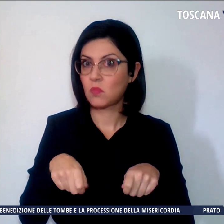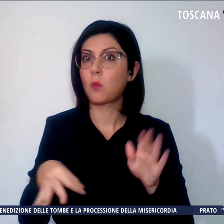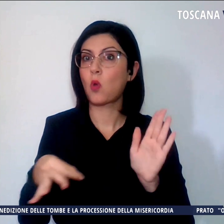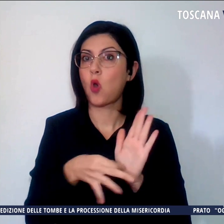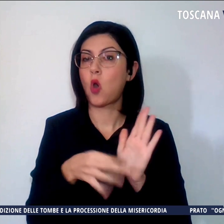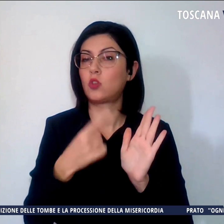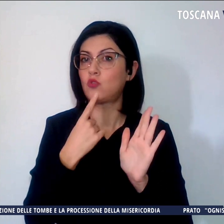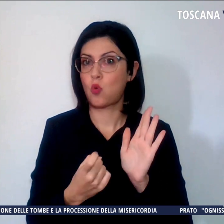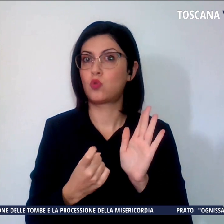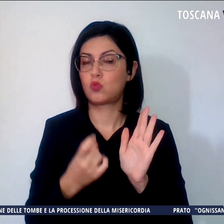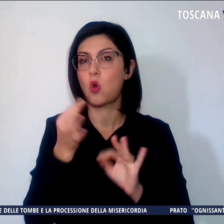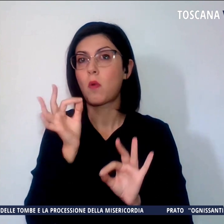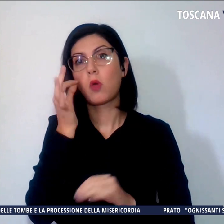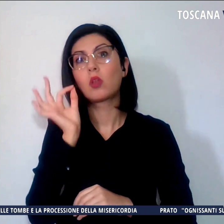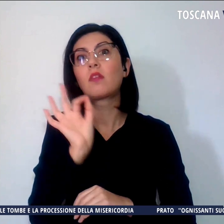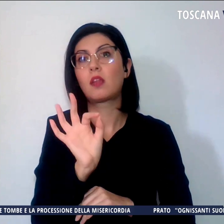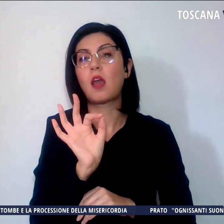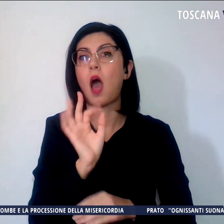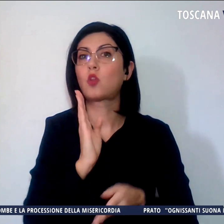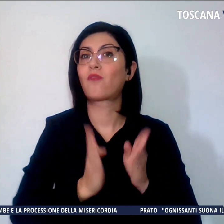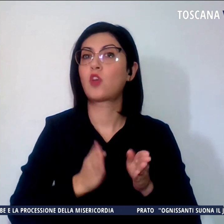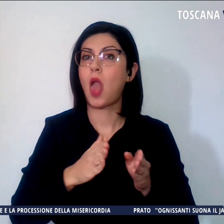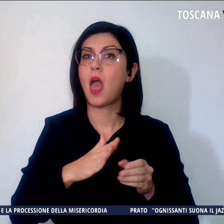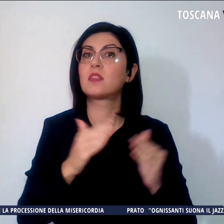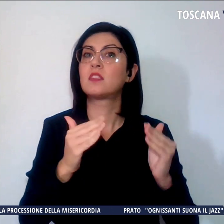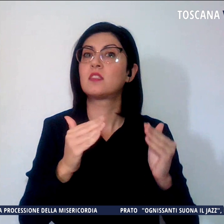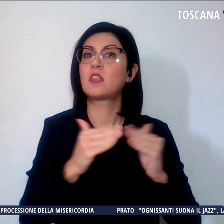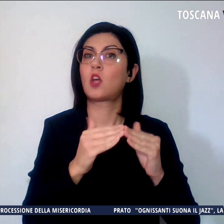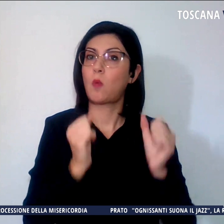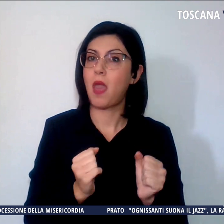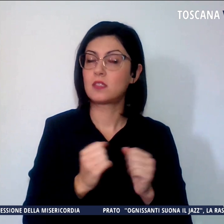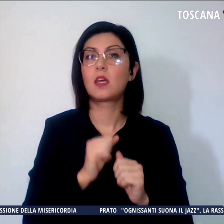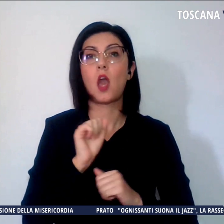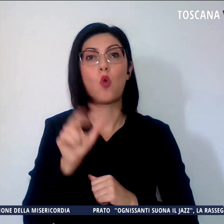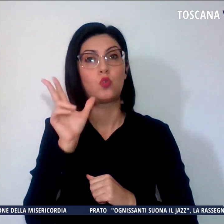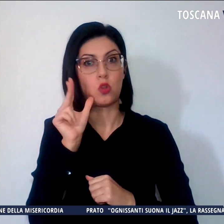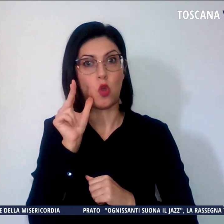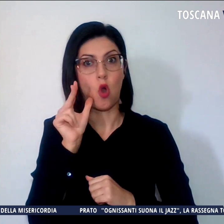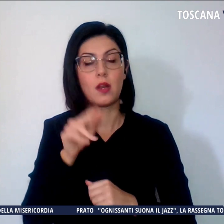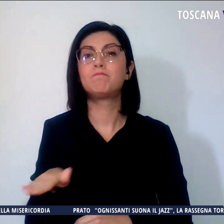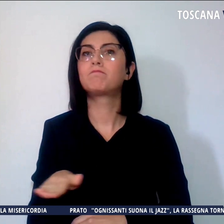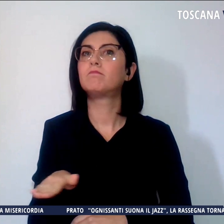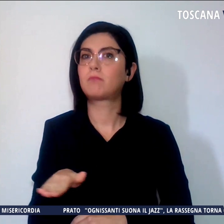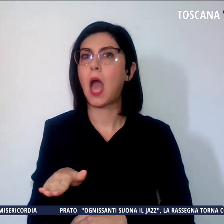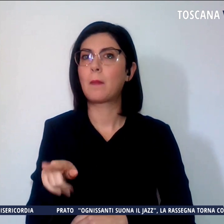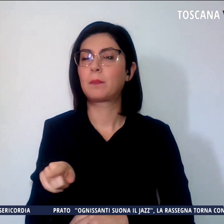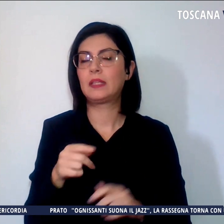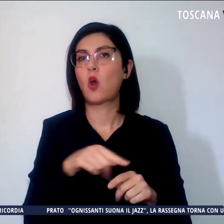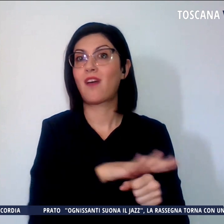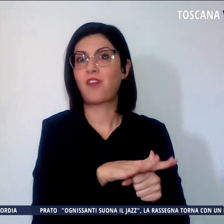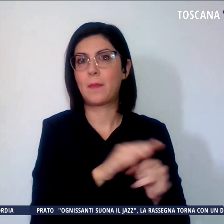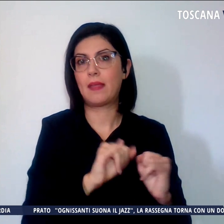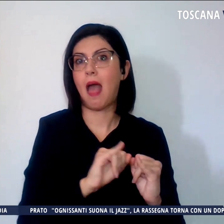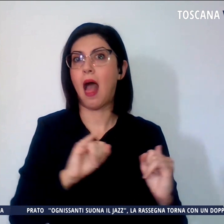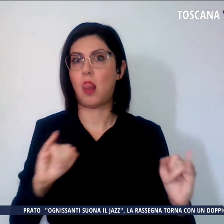dedicato alle violenze domestiche e contro le donne. Il bambino è stato allontanato dalla famiglia e si trova ora